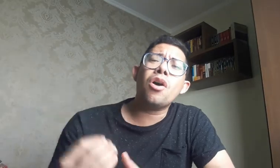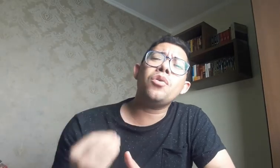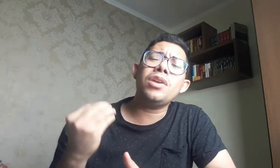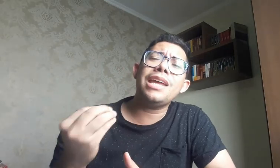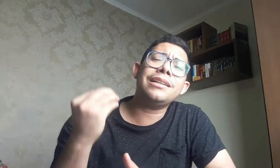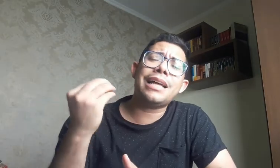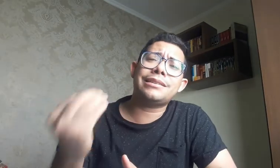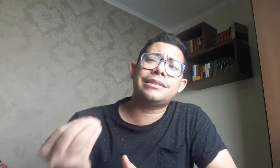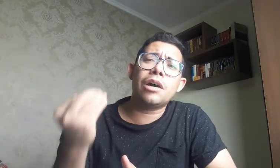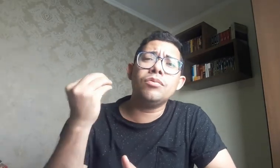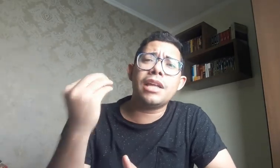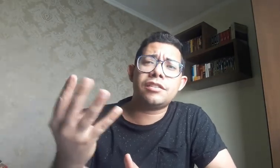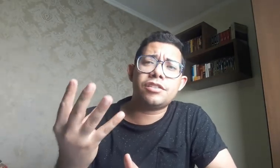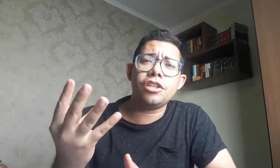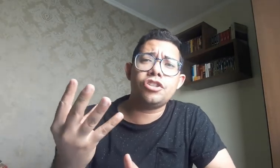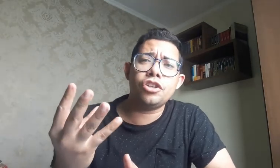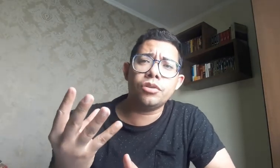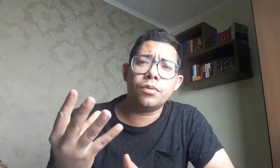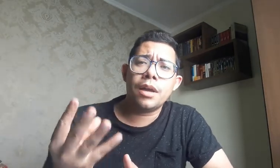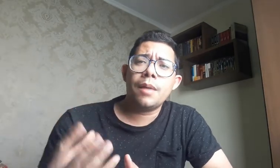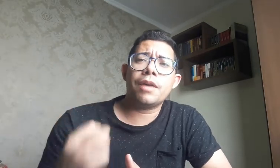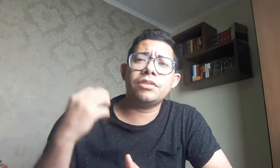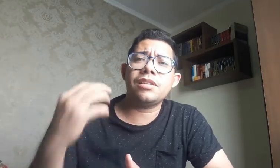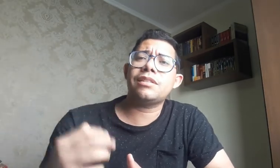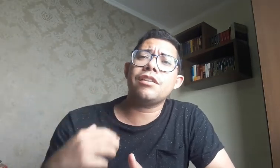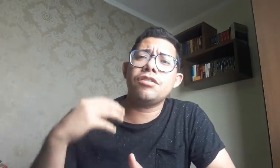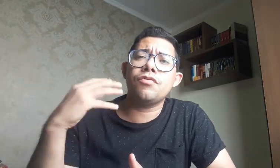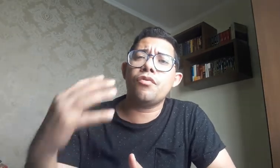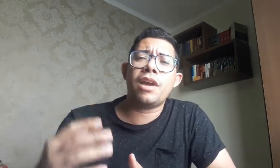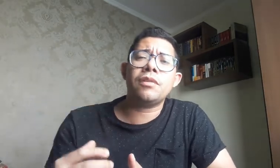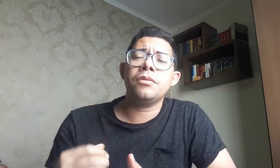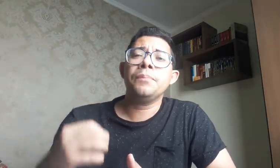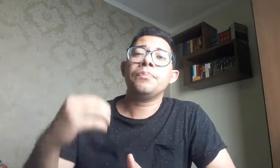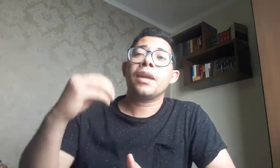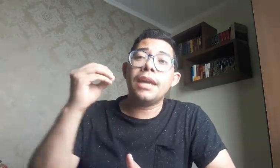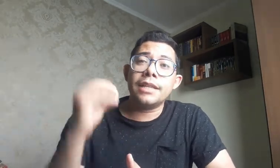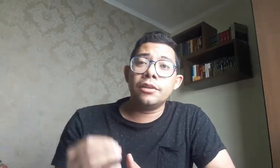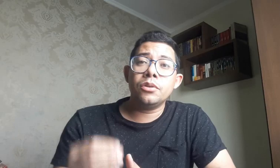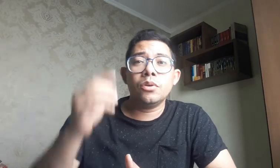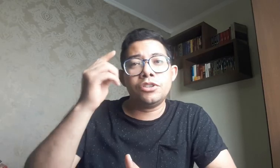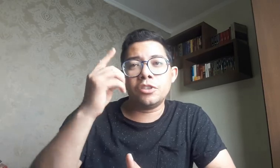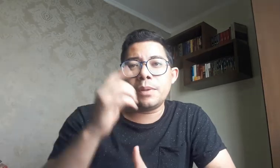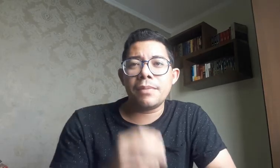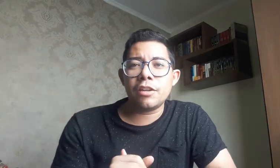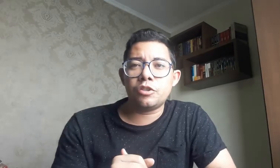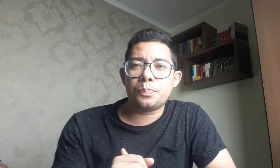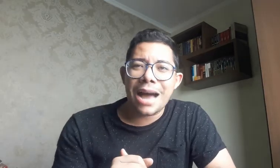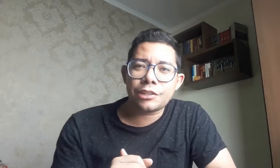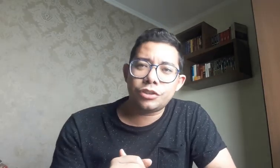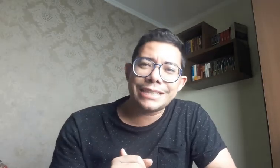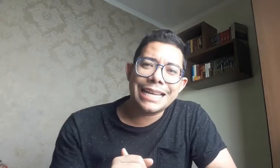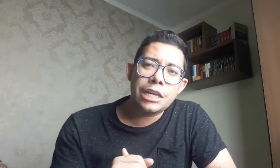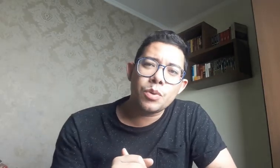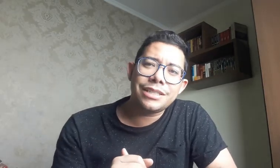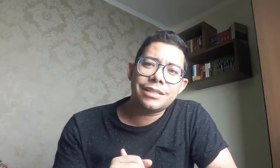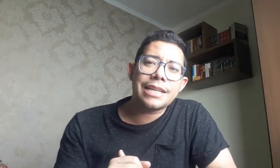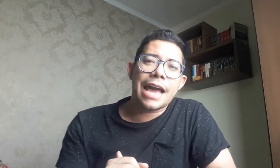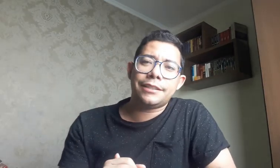orientação nesse sentido, para você estar desenvolvendo e dando os seus primeiros passos na língua de sinais.